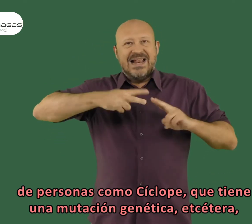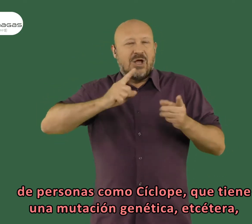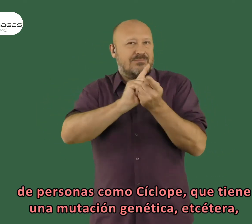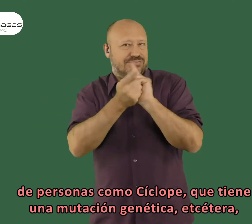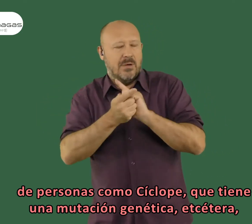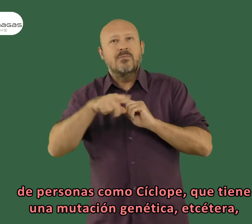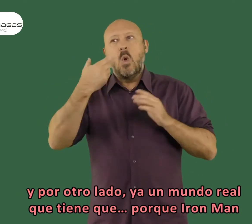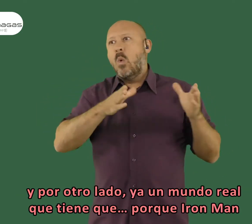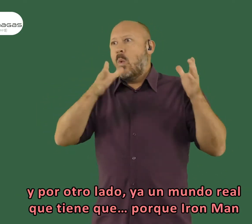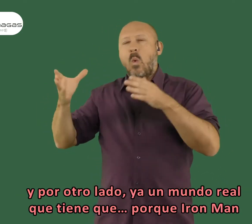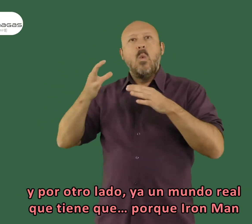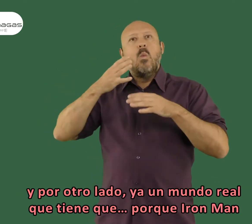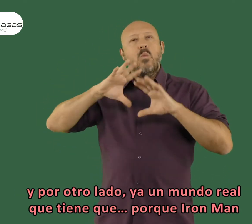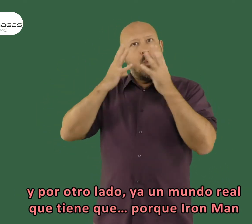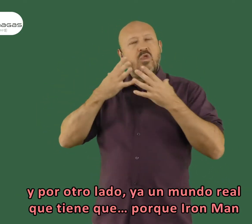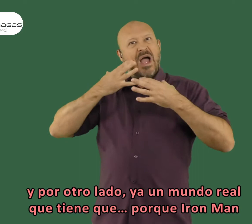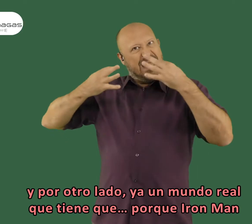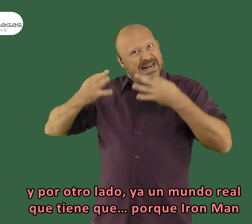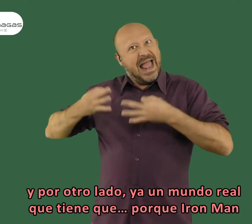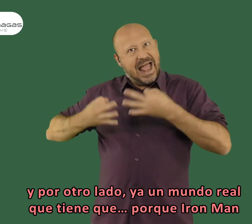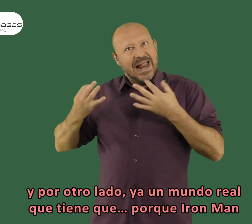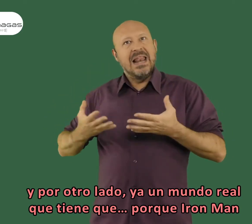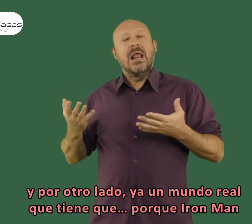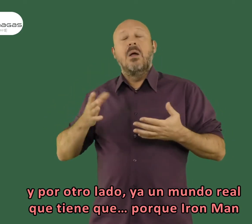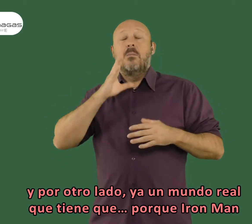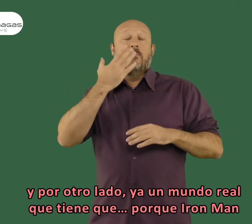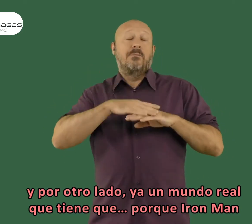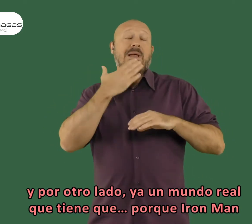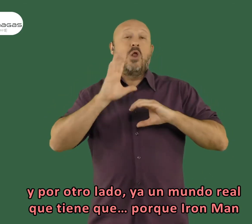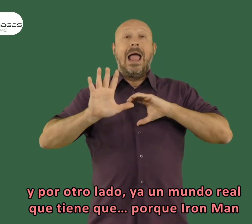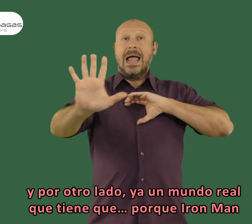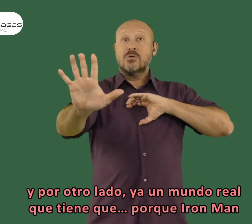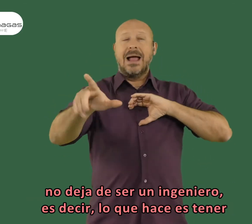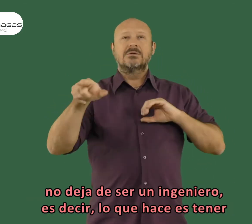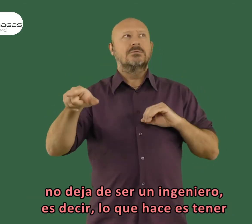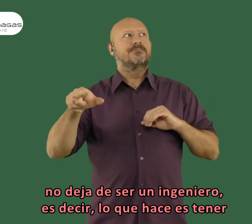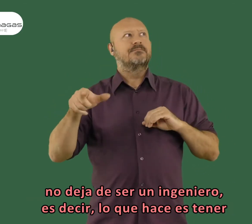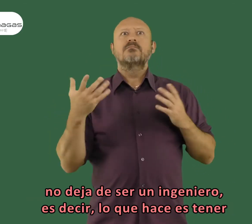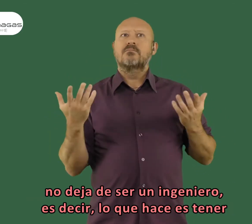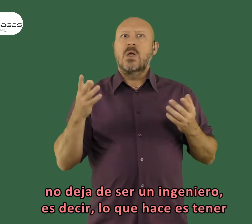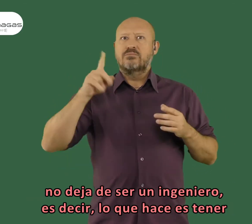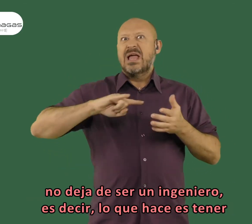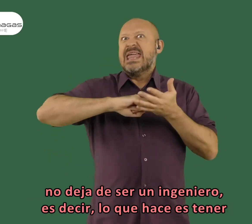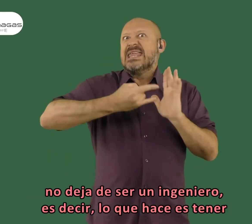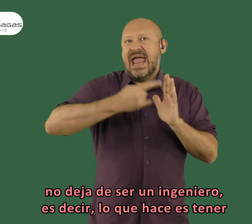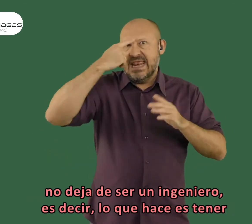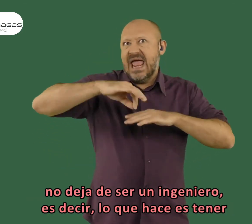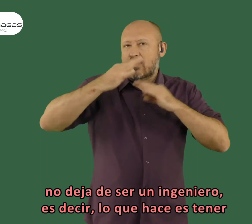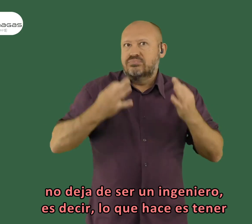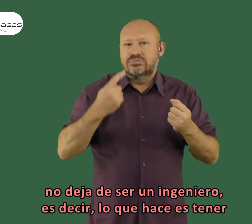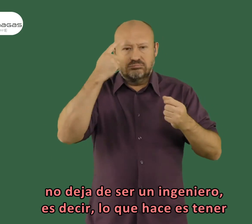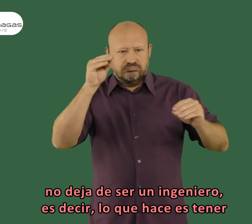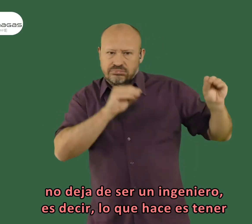mutación genética, etc. Y por otro lado ya un mundo real que tiene que... Porque Iron Man no deja de ser un